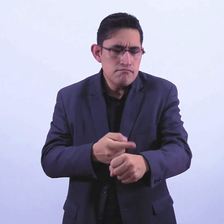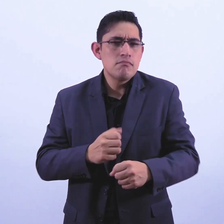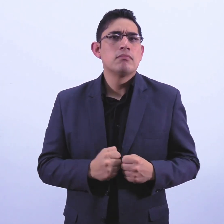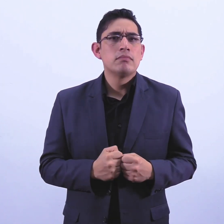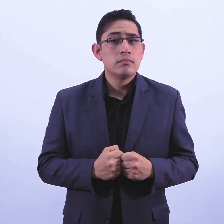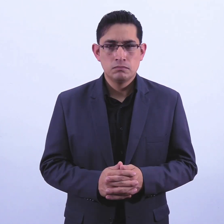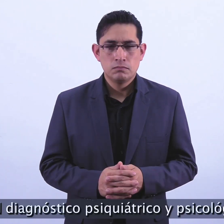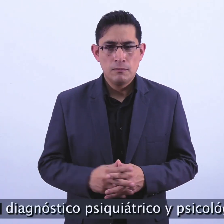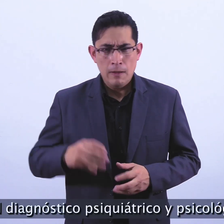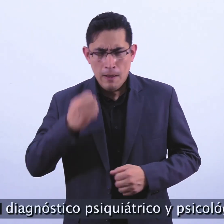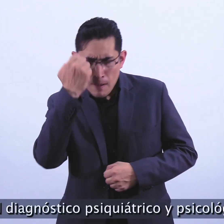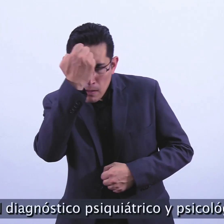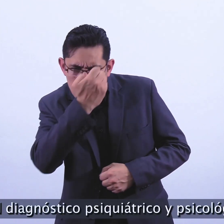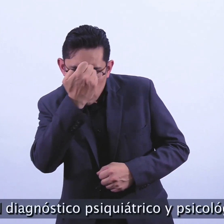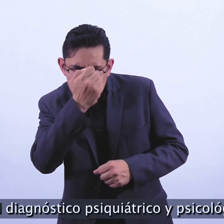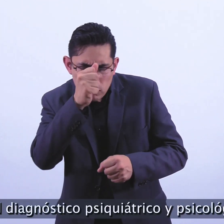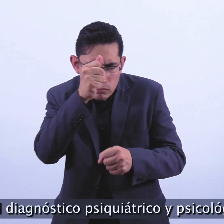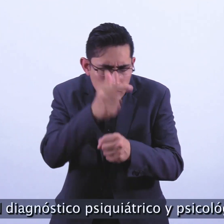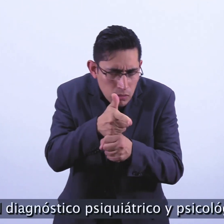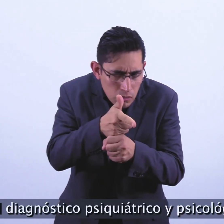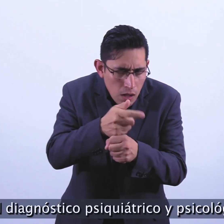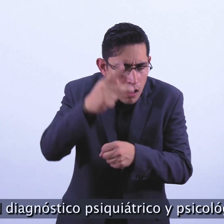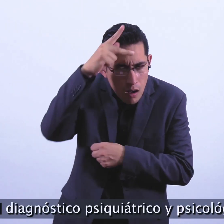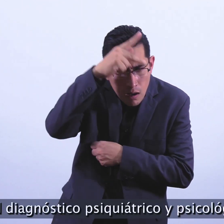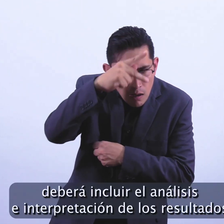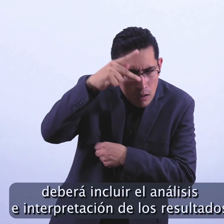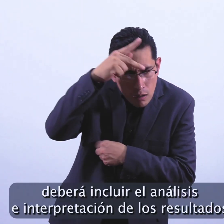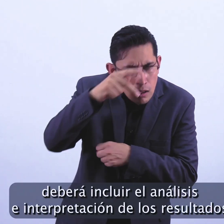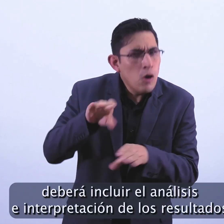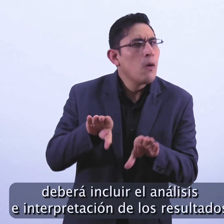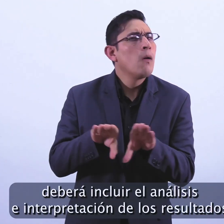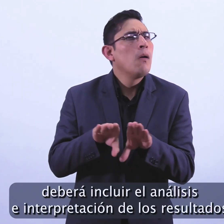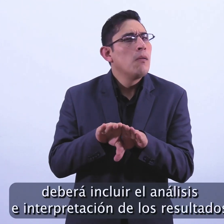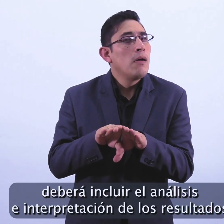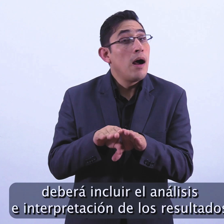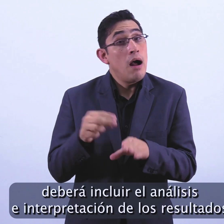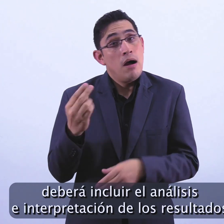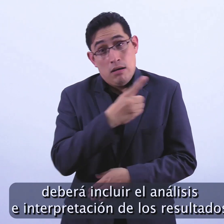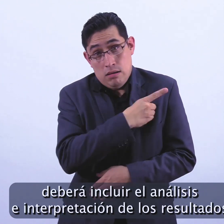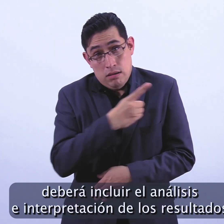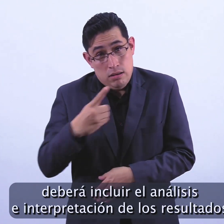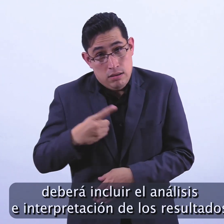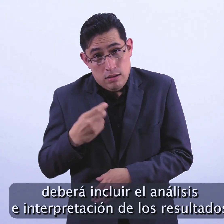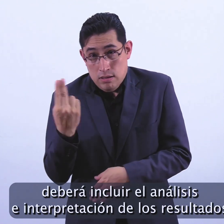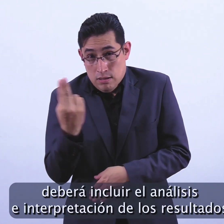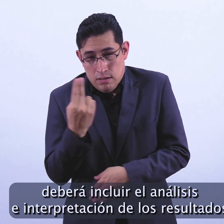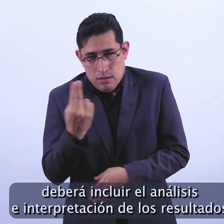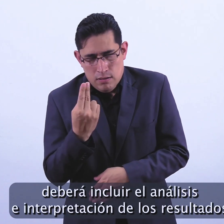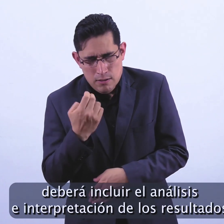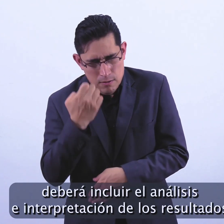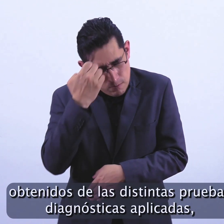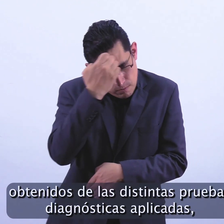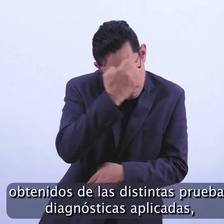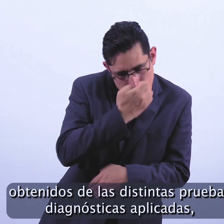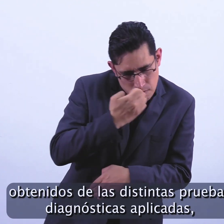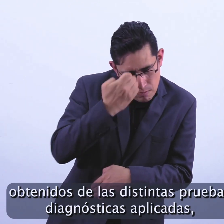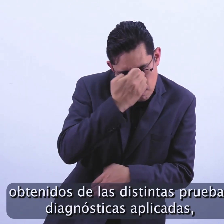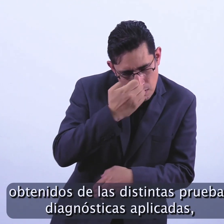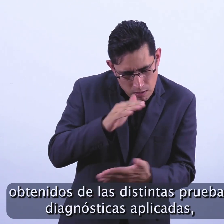El diagnóstico psiquiátrico y psicológico deberá incluir el análisis e interpretación de los resultados obtenidos de las